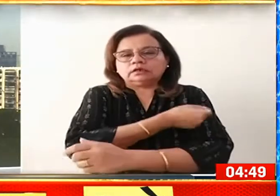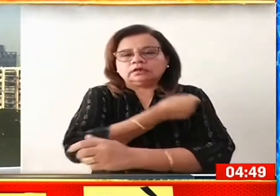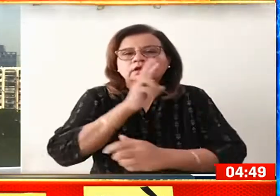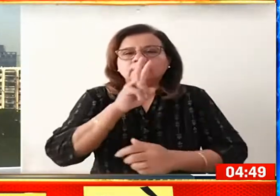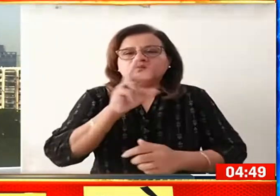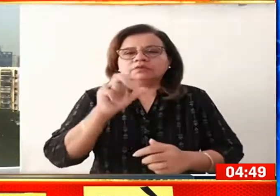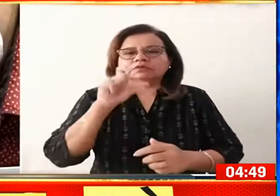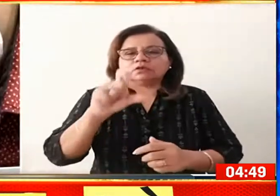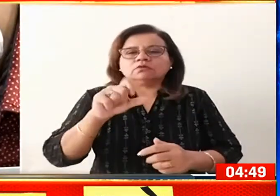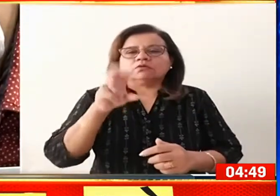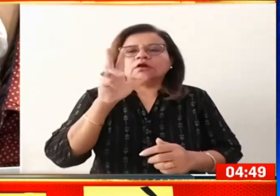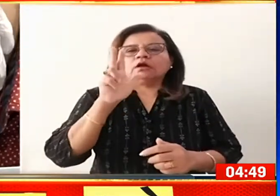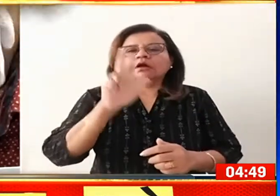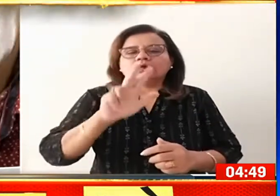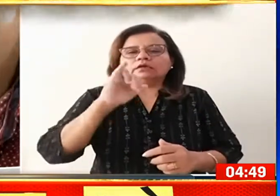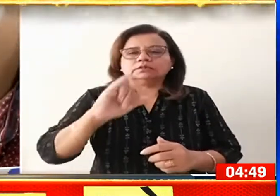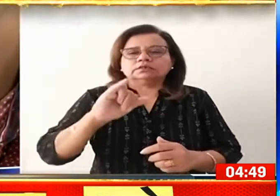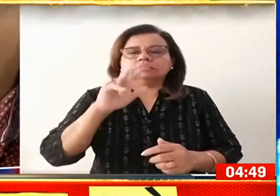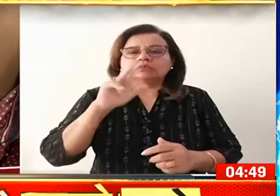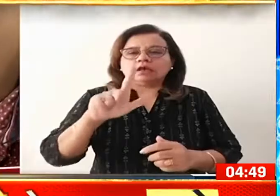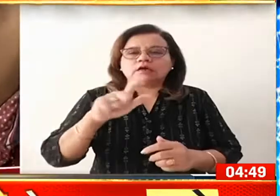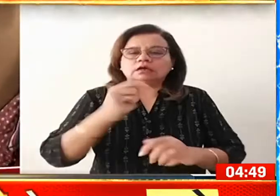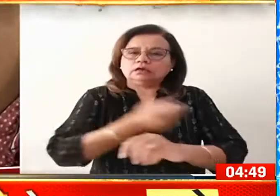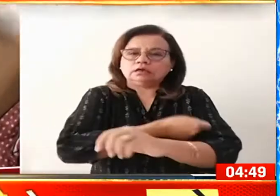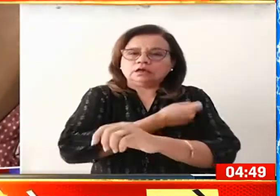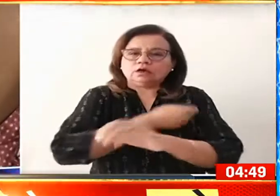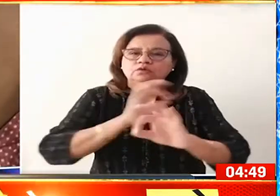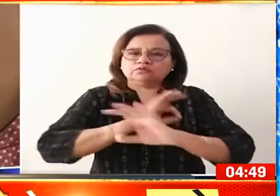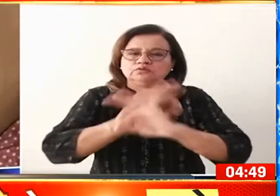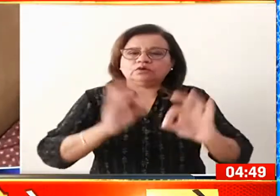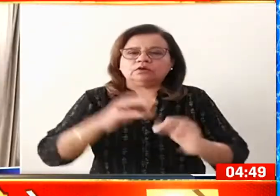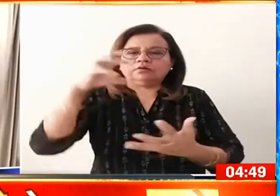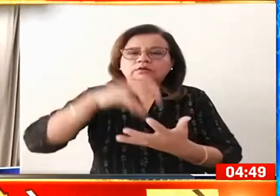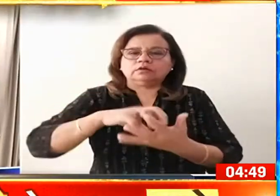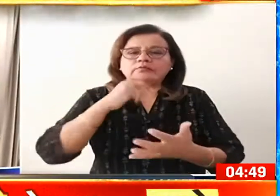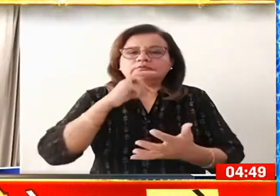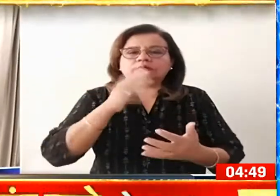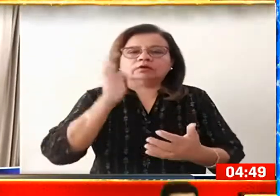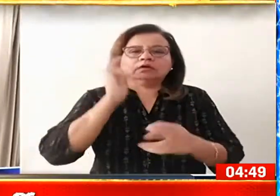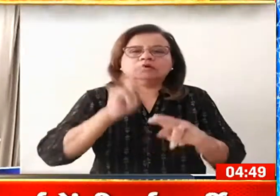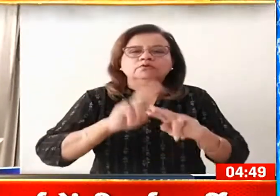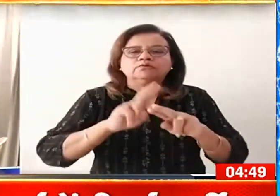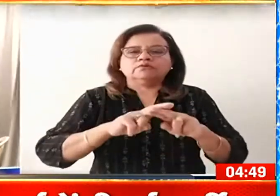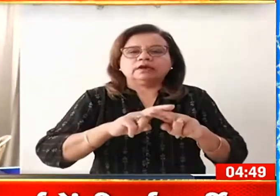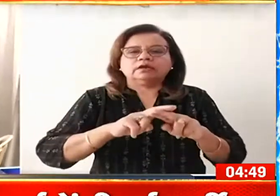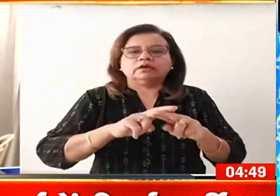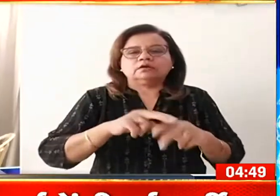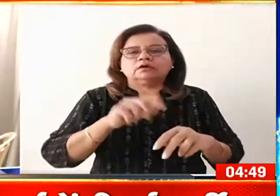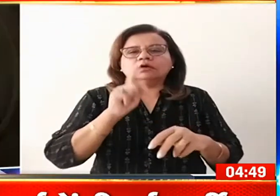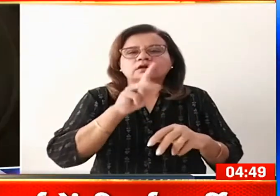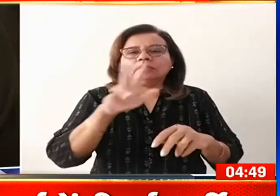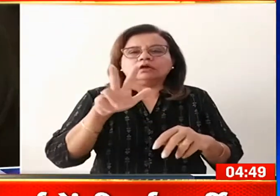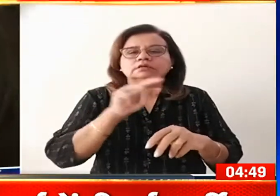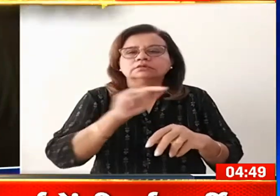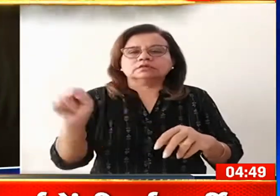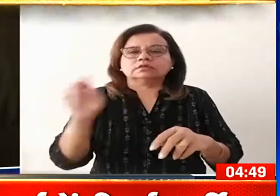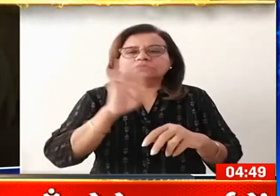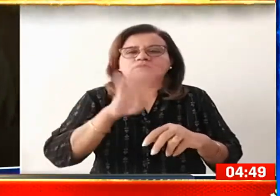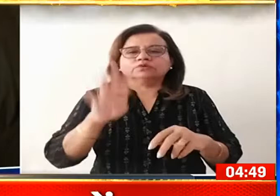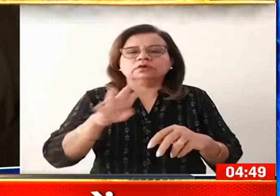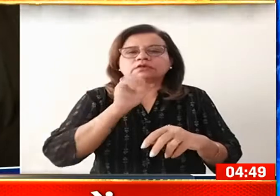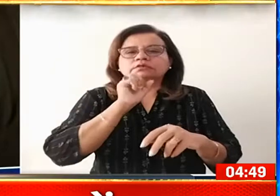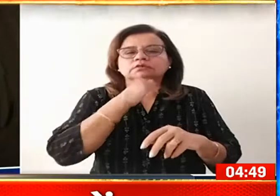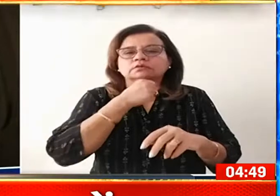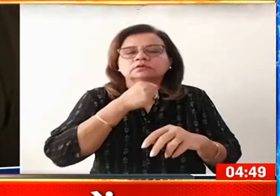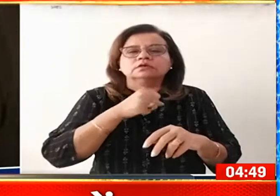86 लाग खुराख दी जा चुकी है मंत्राले ने बताया कि शुकरवार को 18 से 44 आयू अर्ग के 13,36